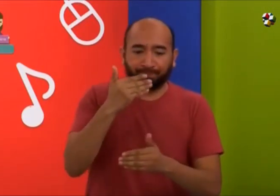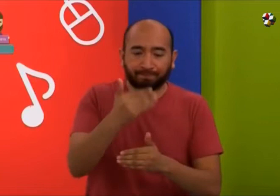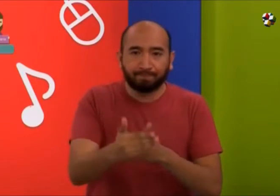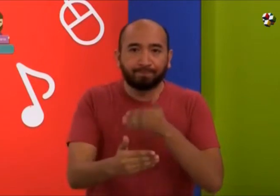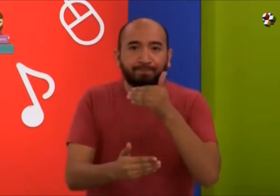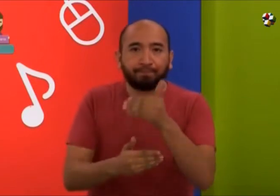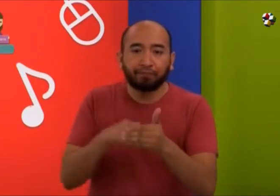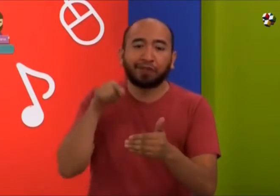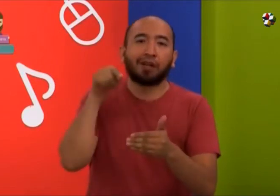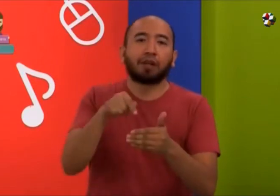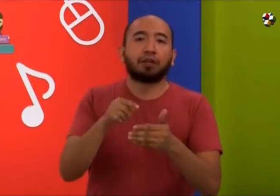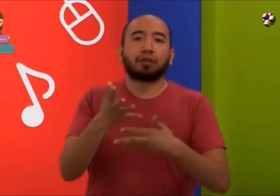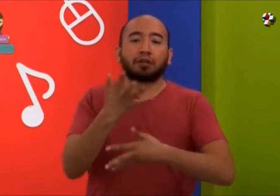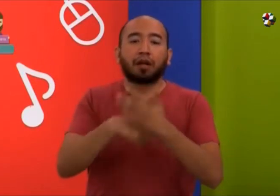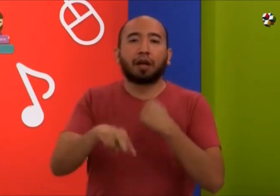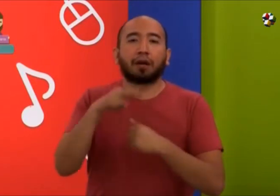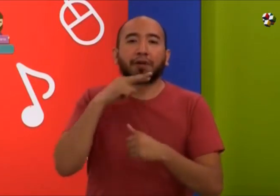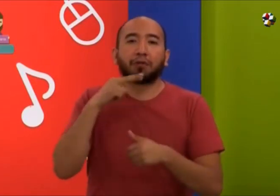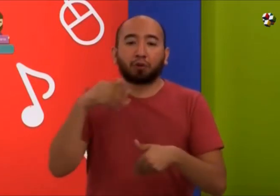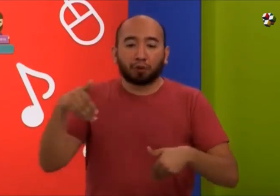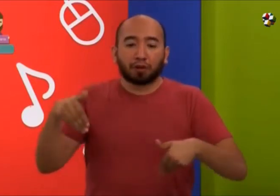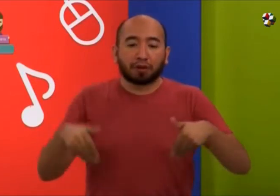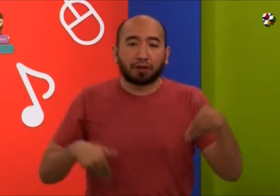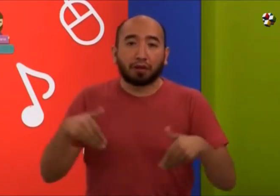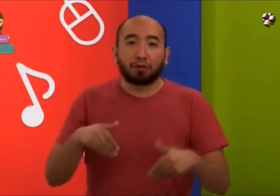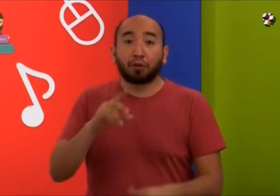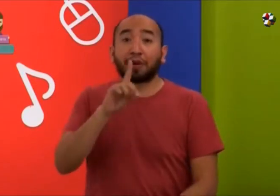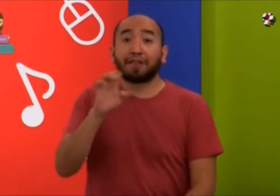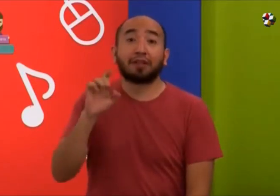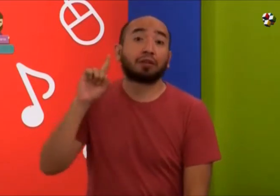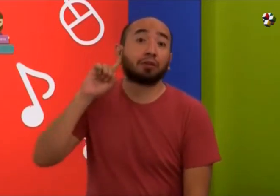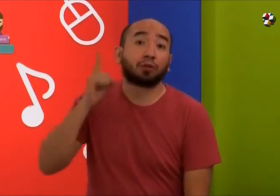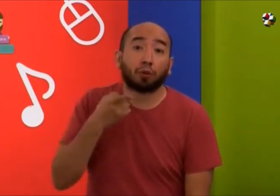fundada y ha tenido un progreso.